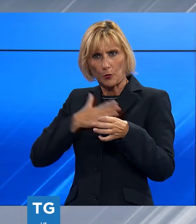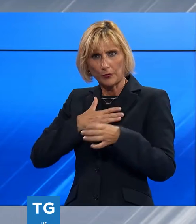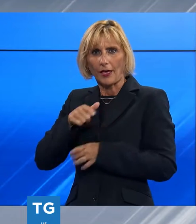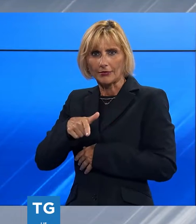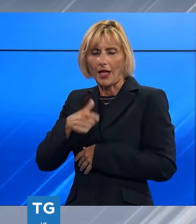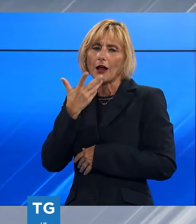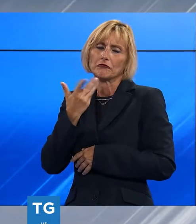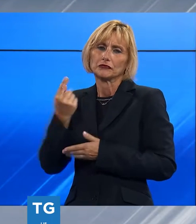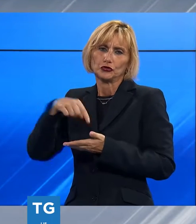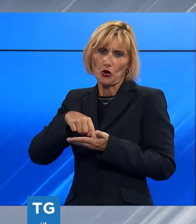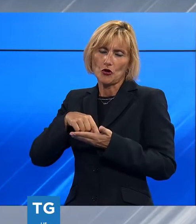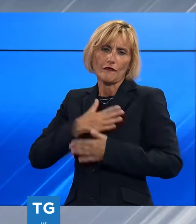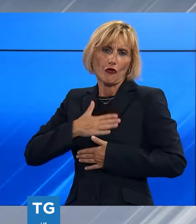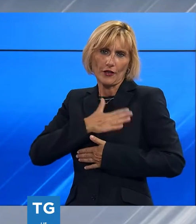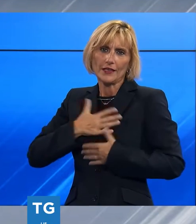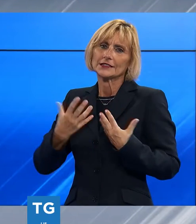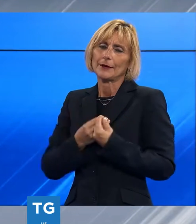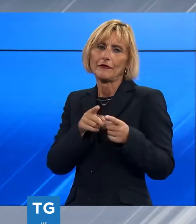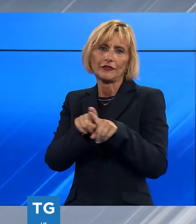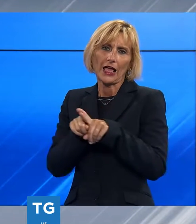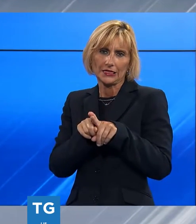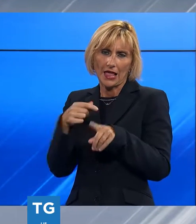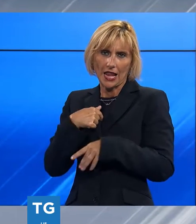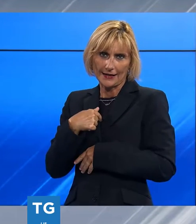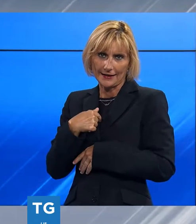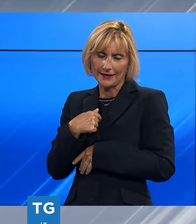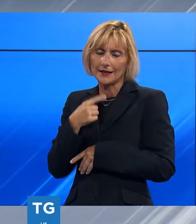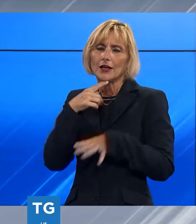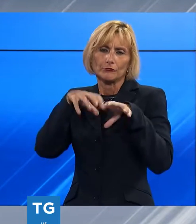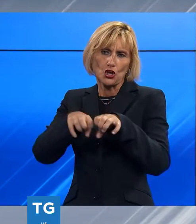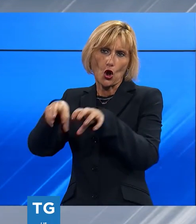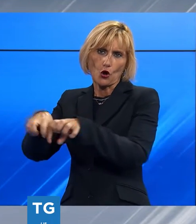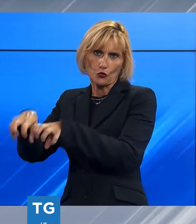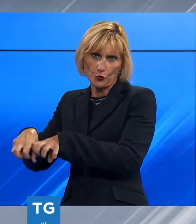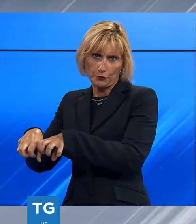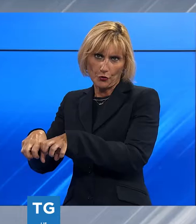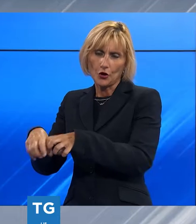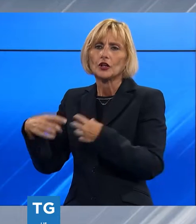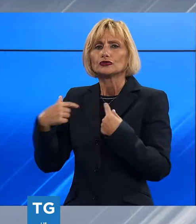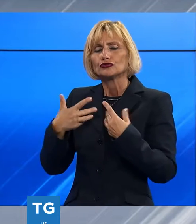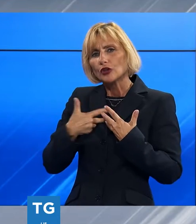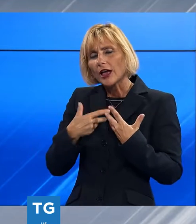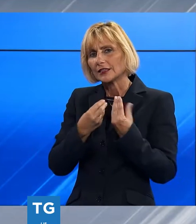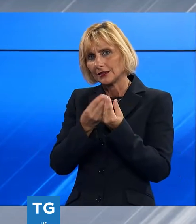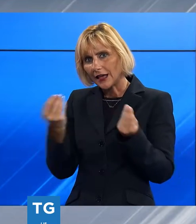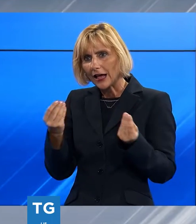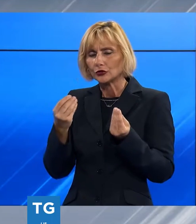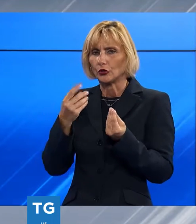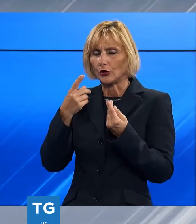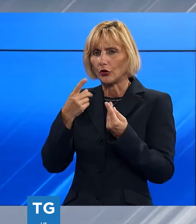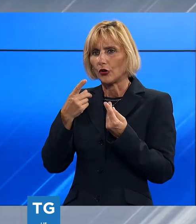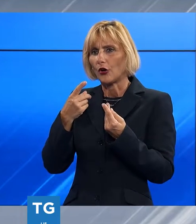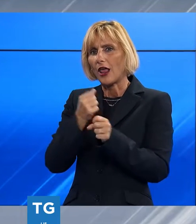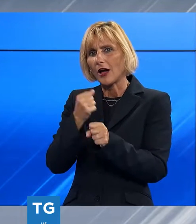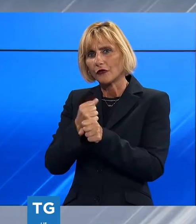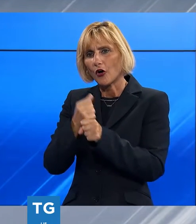insieme ai miei fratelli, ho tante questioni che ho tralasciato o